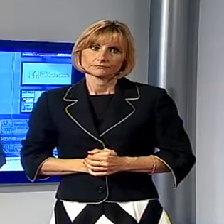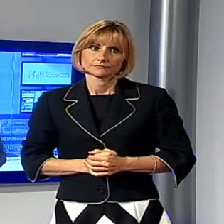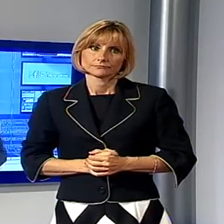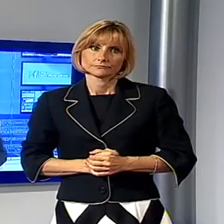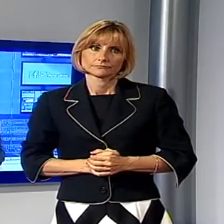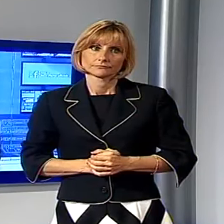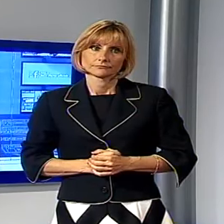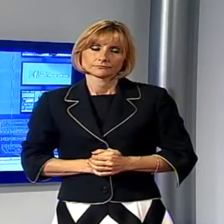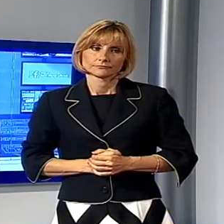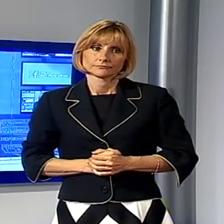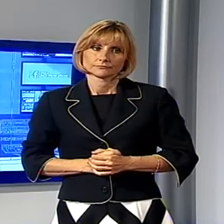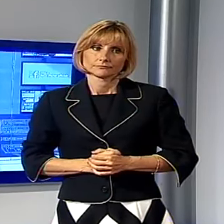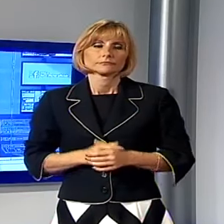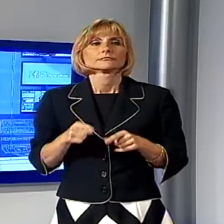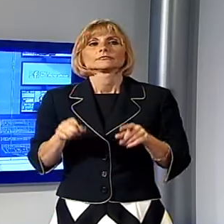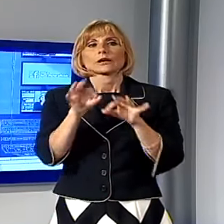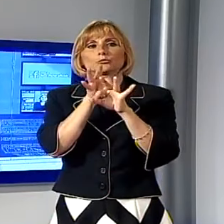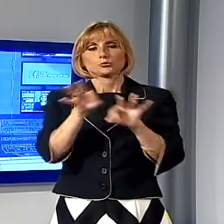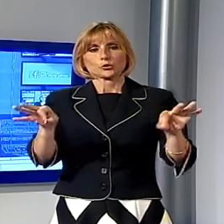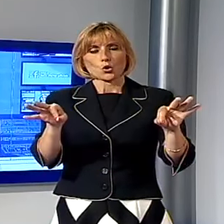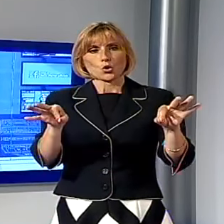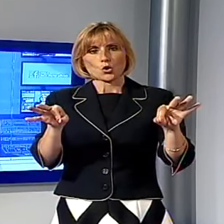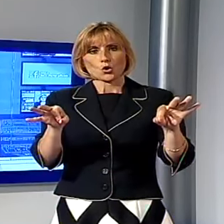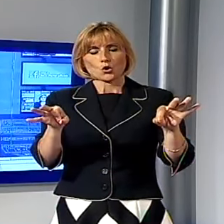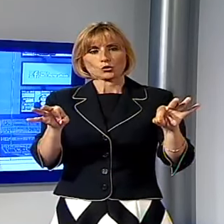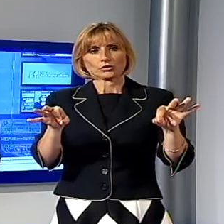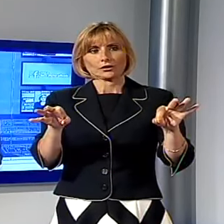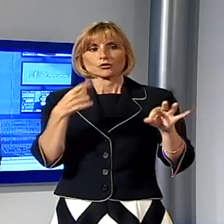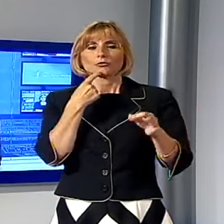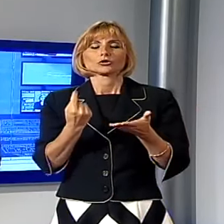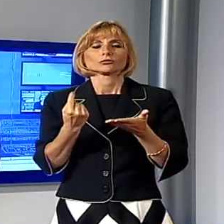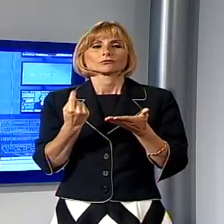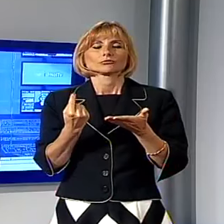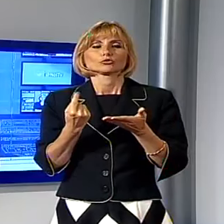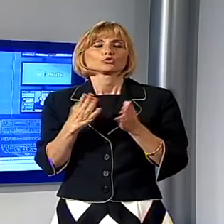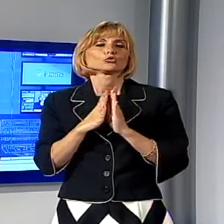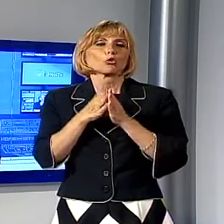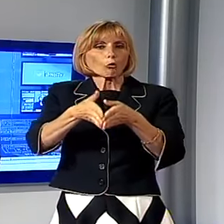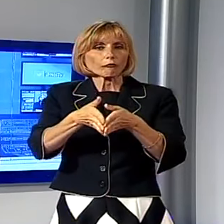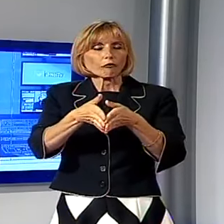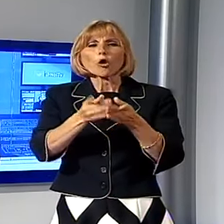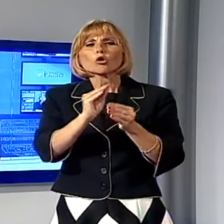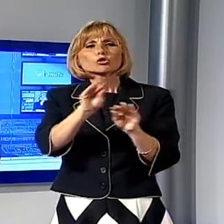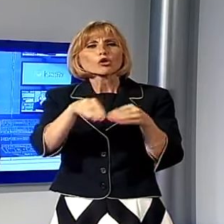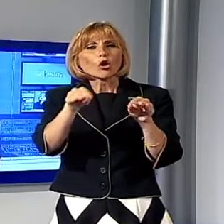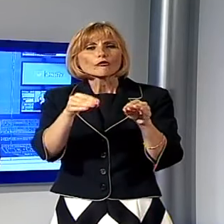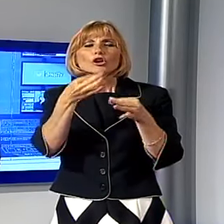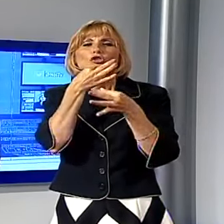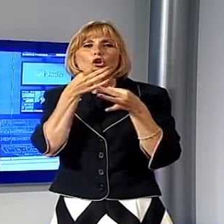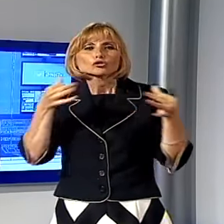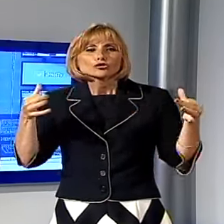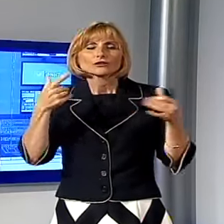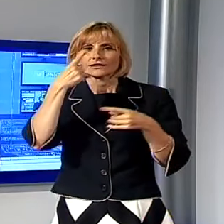ed eccoci pronti per un tuffo nella dolcezza una pioggia di zucchero